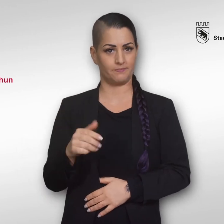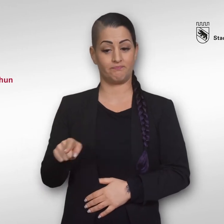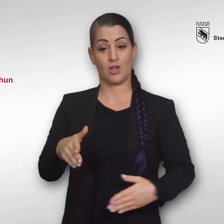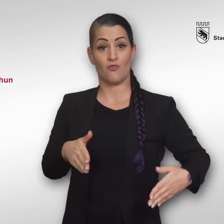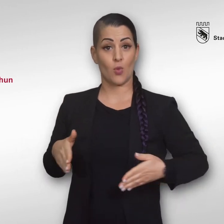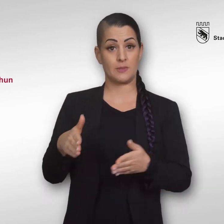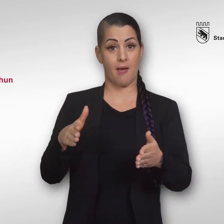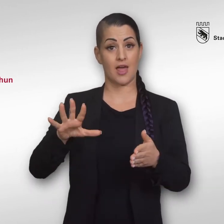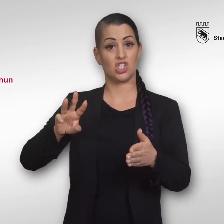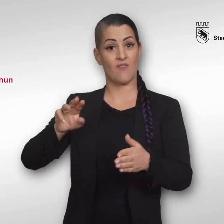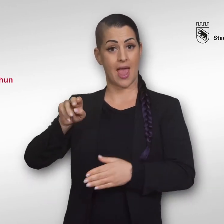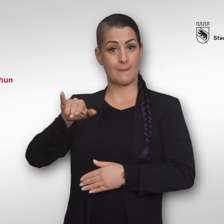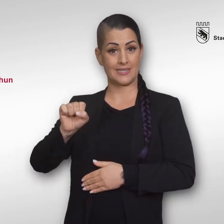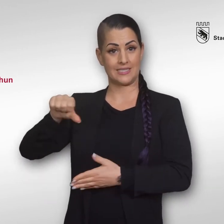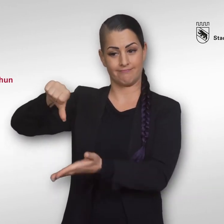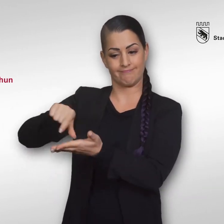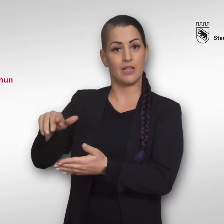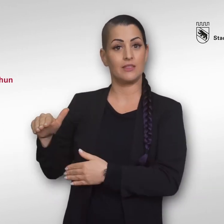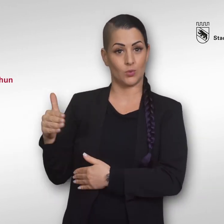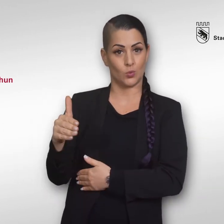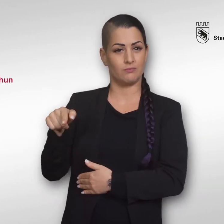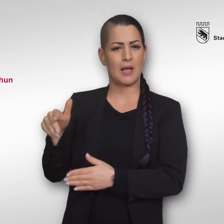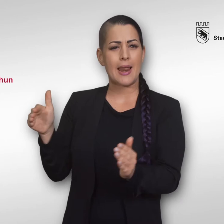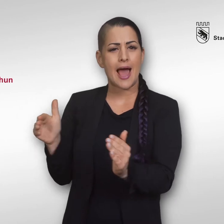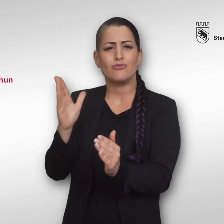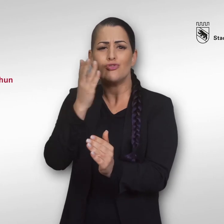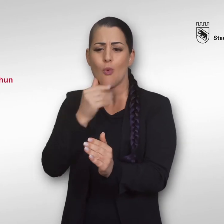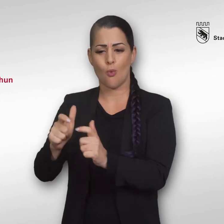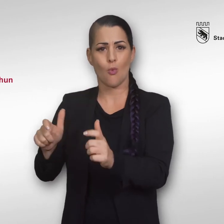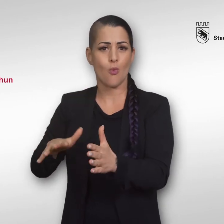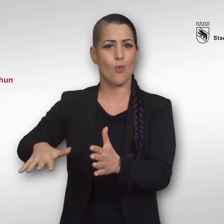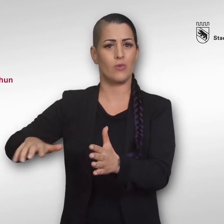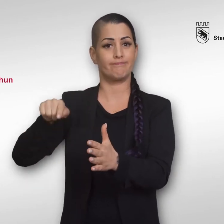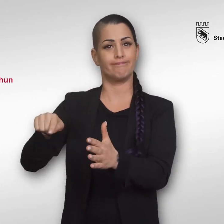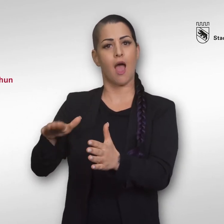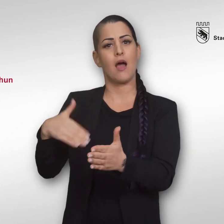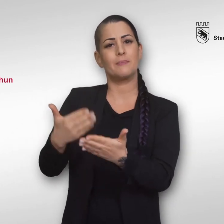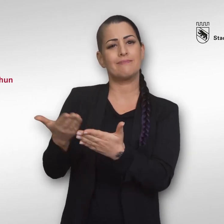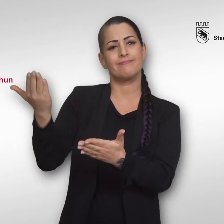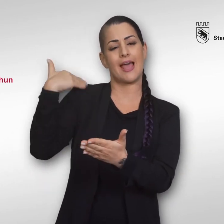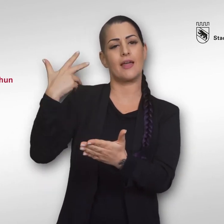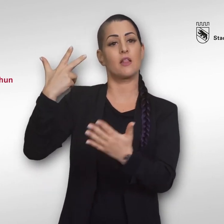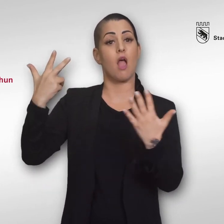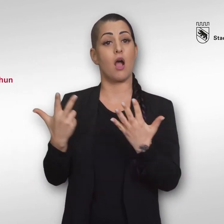Das Flussbad Schwäbis in Thun ist eine kleine, schmucke Anlage. Sie bietet seit